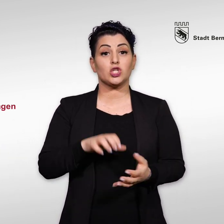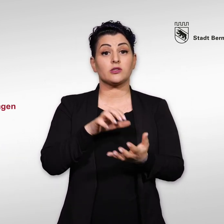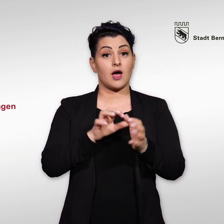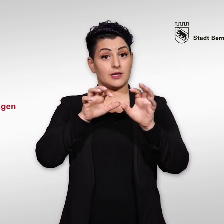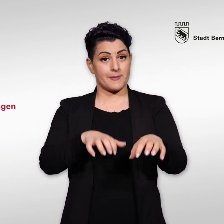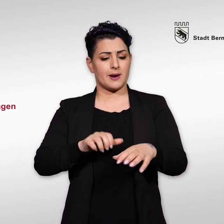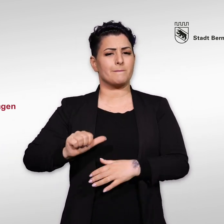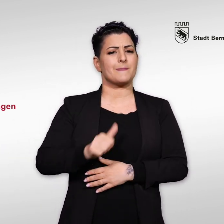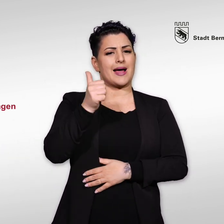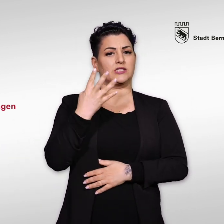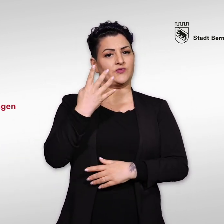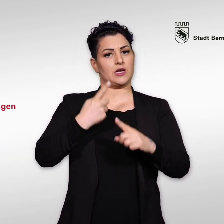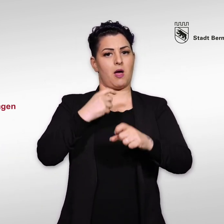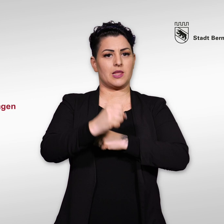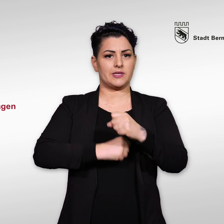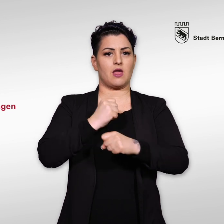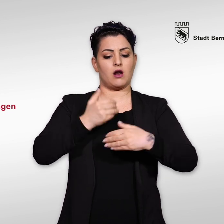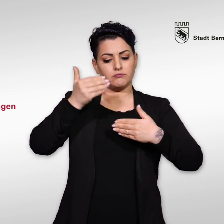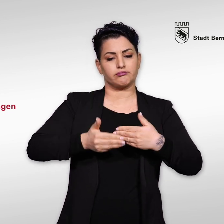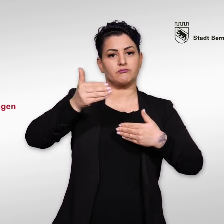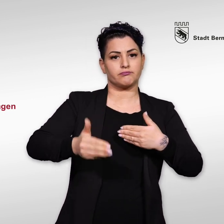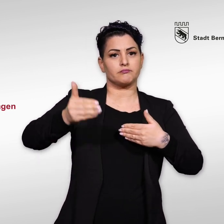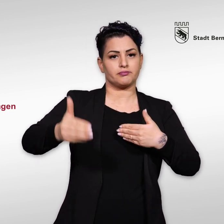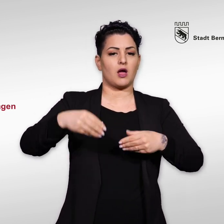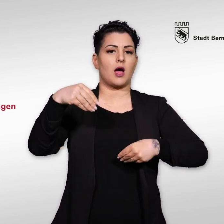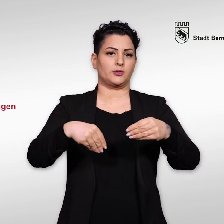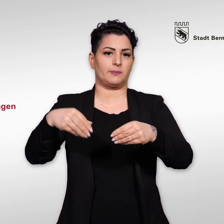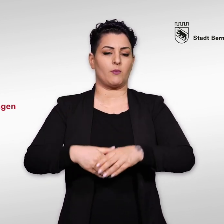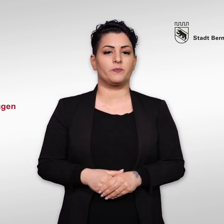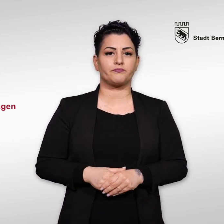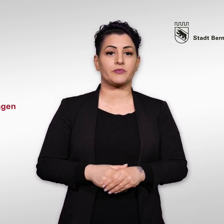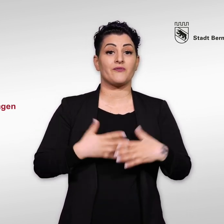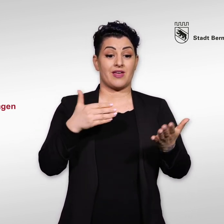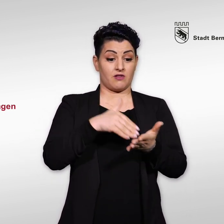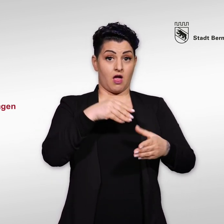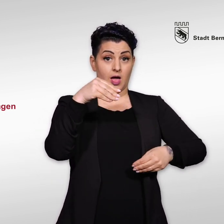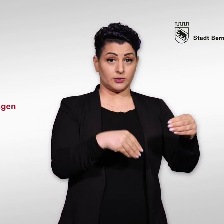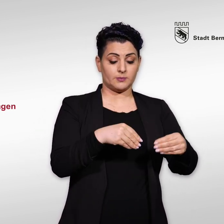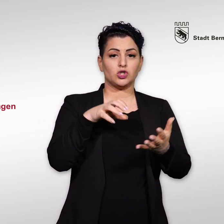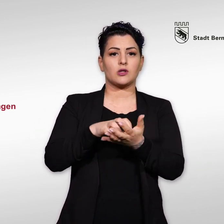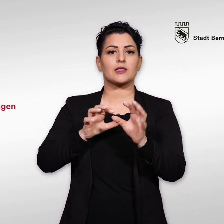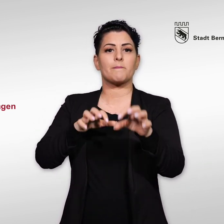Schweiz betreffen. In der Stadt Bern finden meistens viermal pro Jahr Abstimmungen statt.